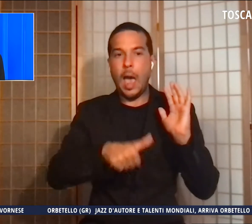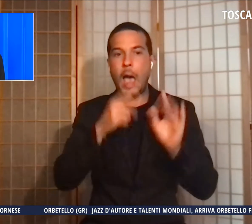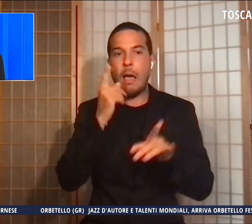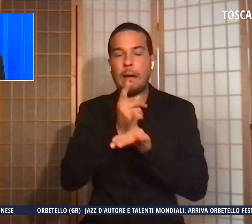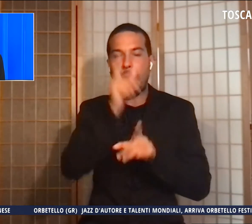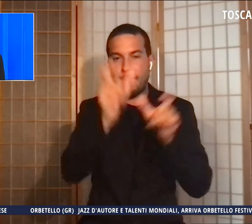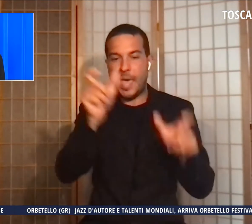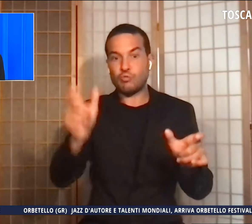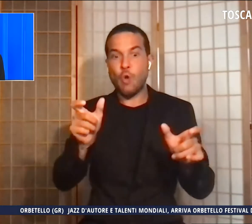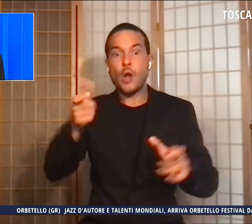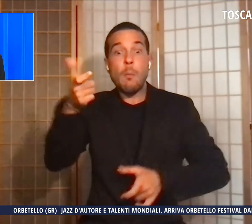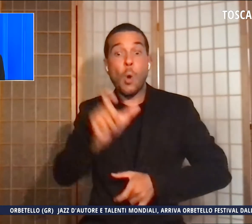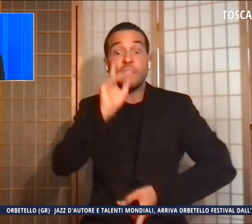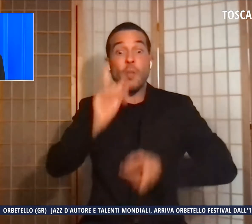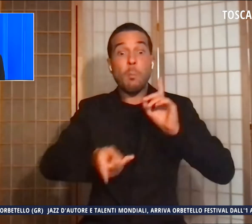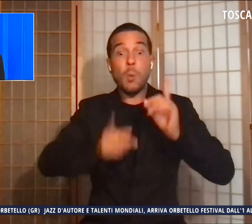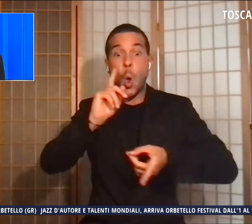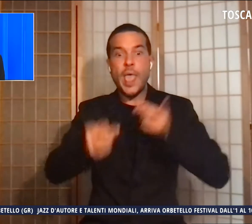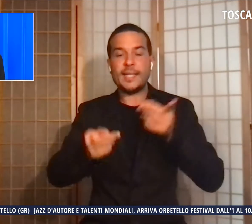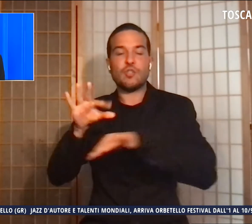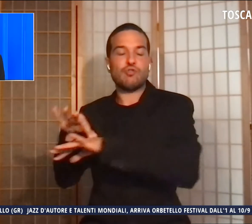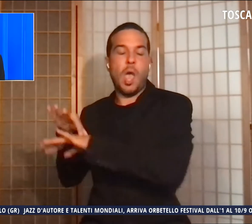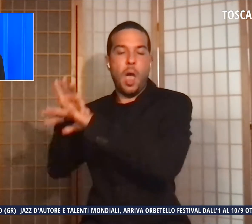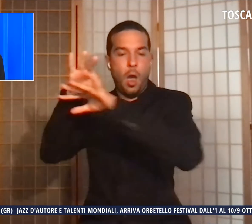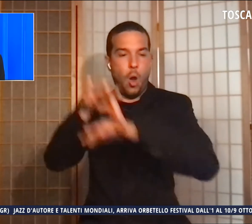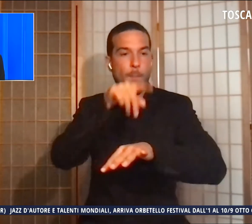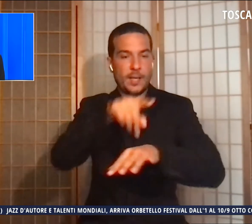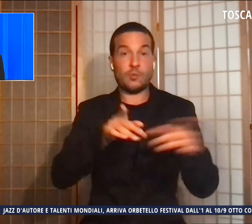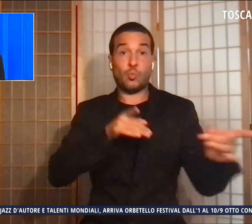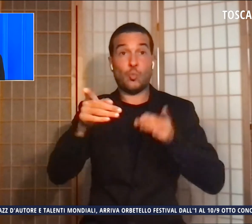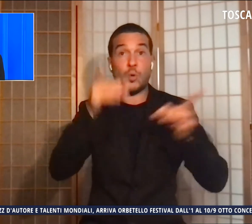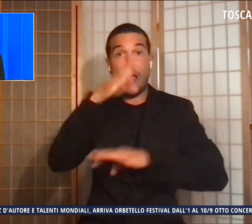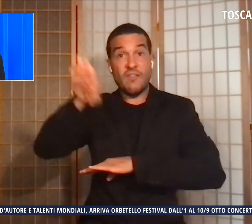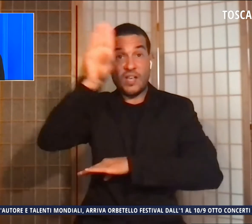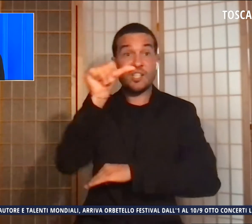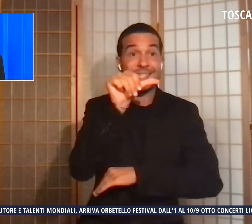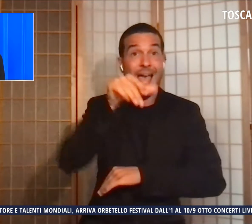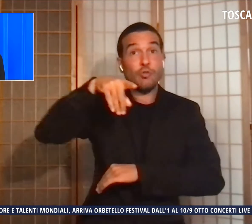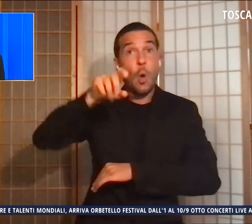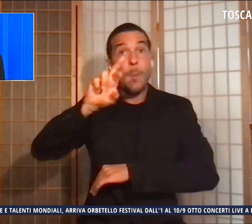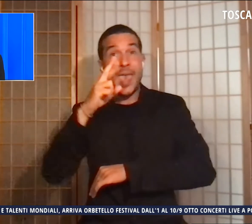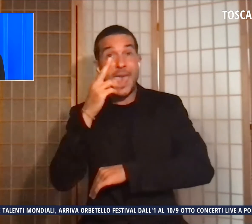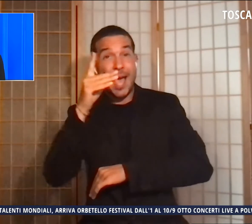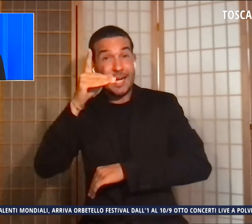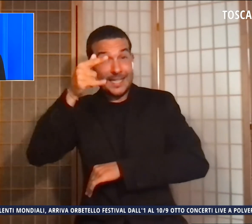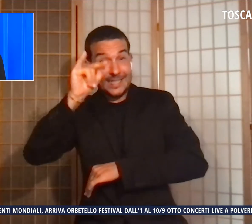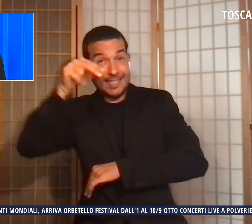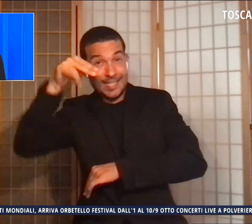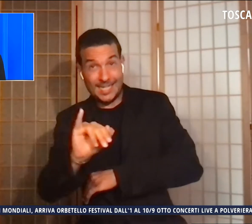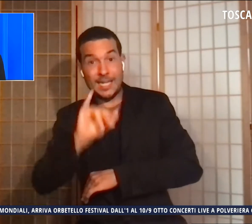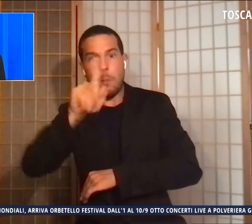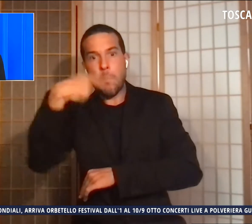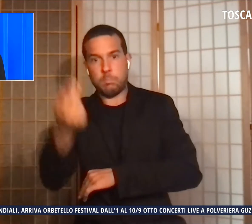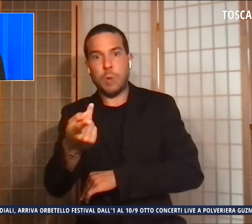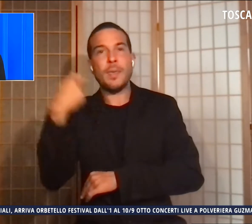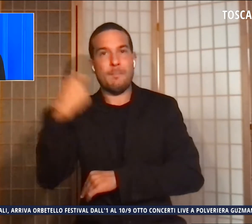Pensiamo, durante il fascismo, a Sandro Pertini, colui che diventò poi presidente della